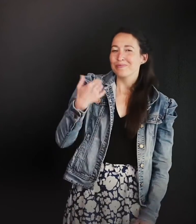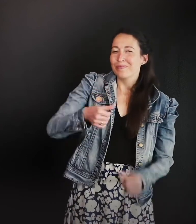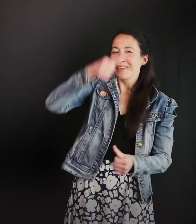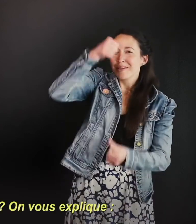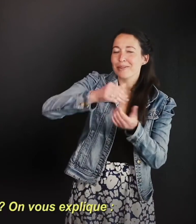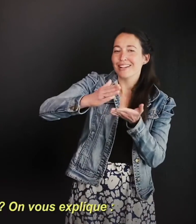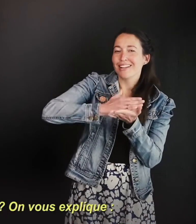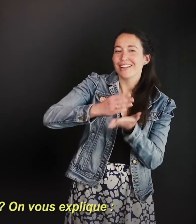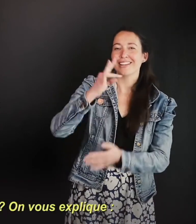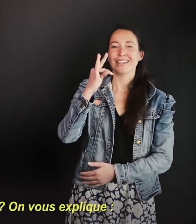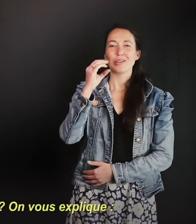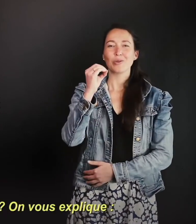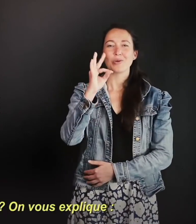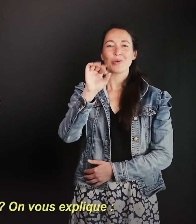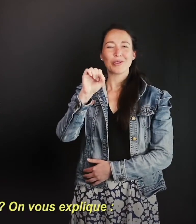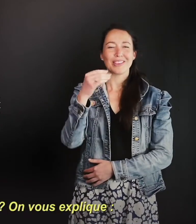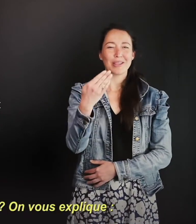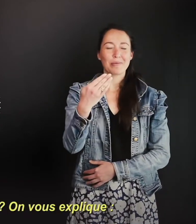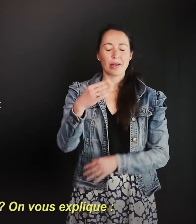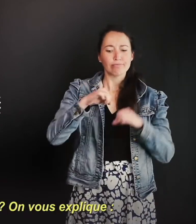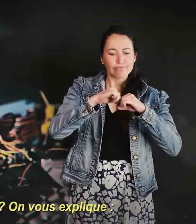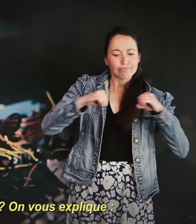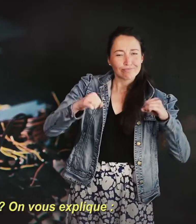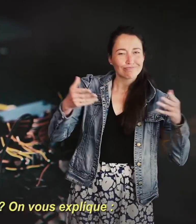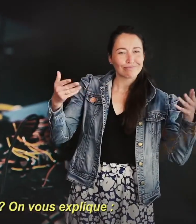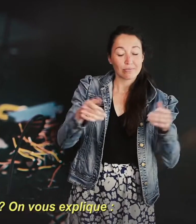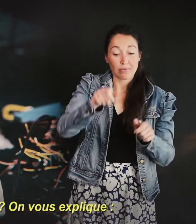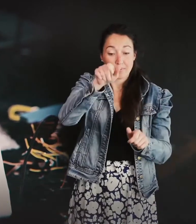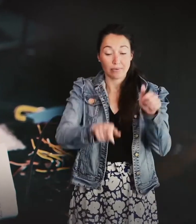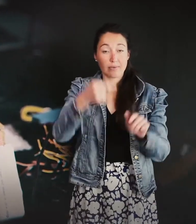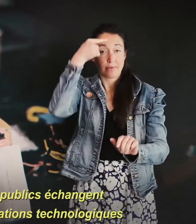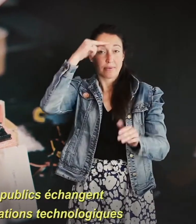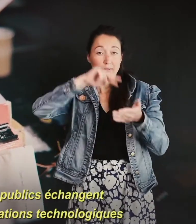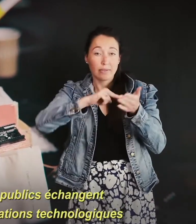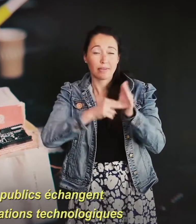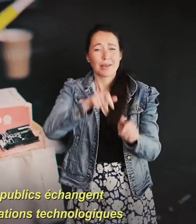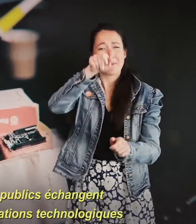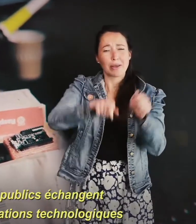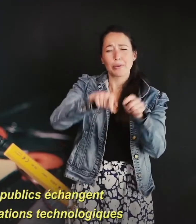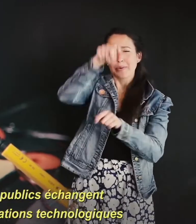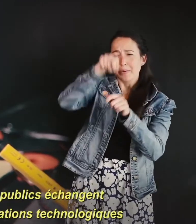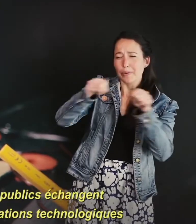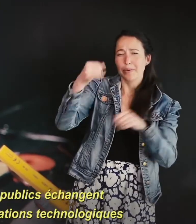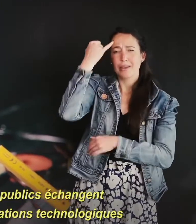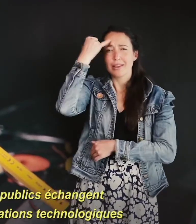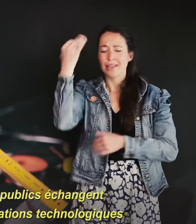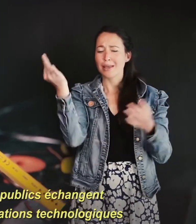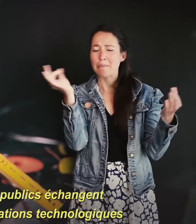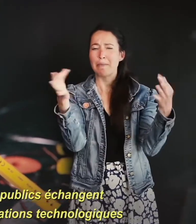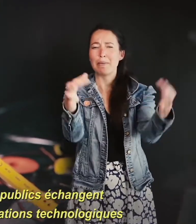Vous vous rappelez du projet Totem ? On vous explique. Ingénieurs, designers,